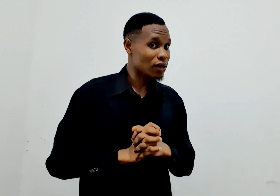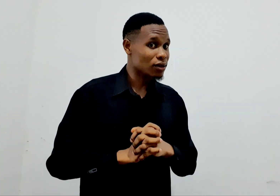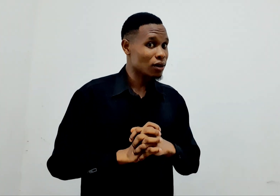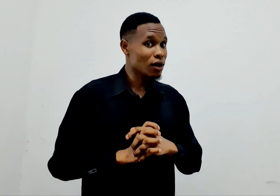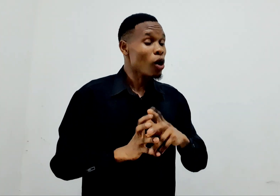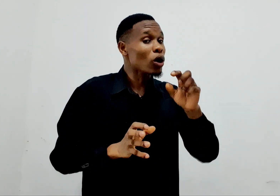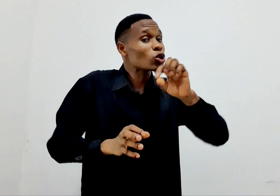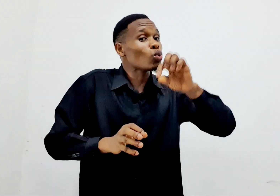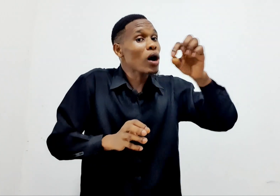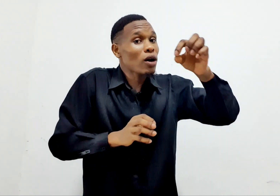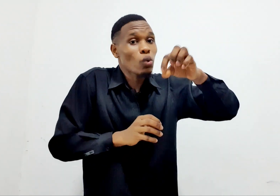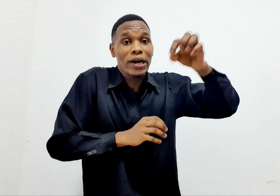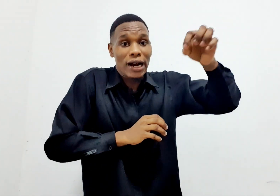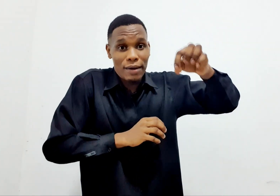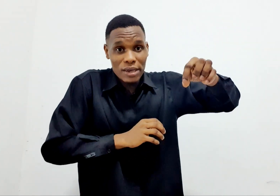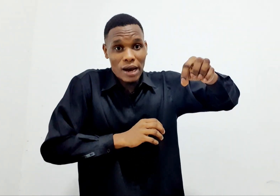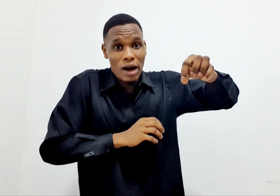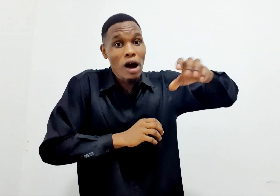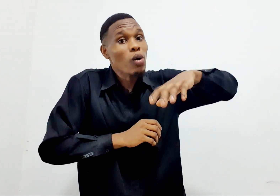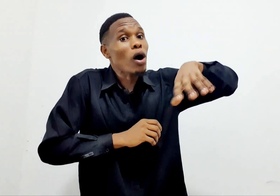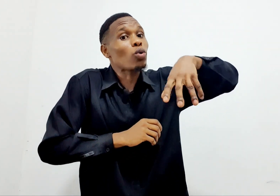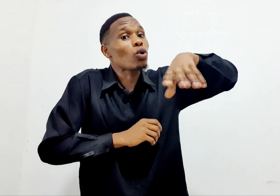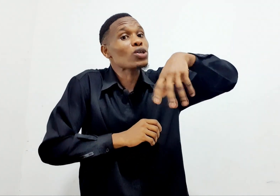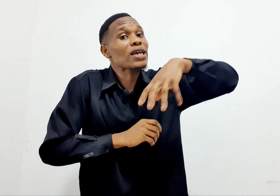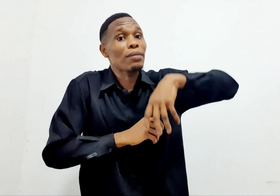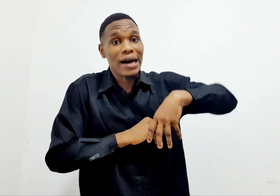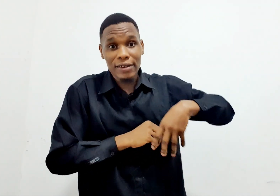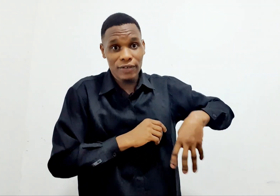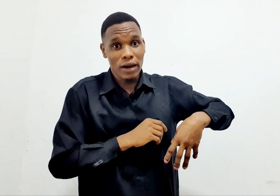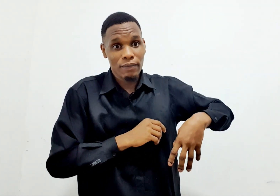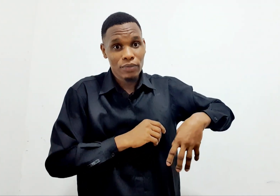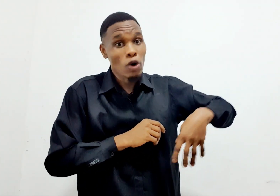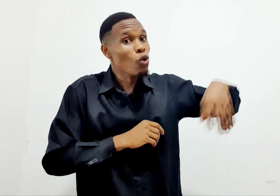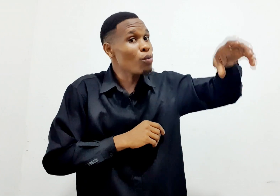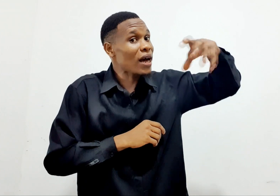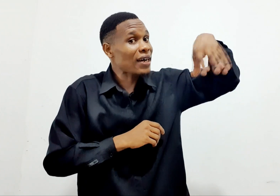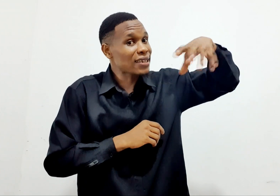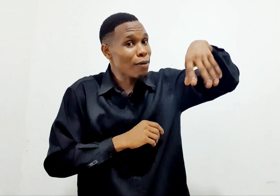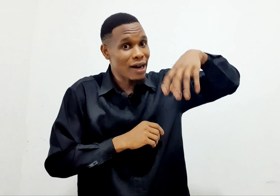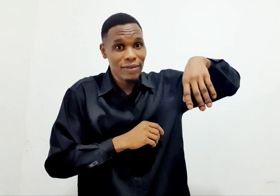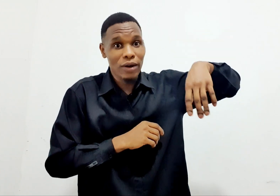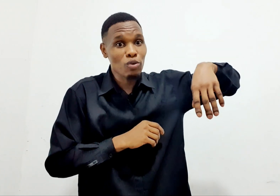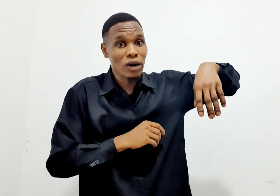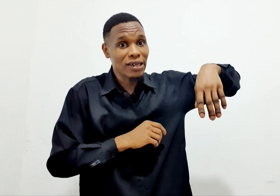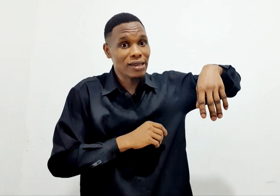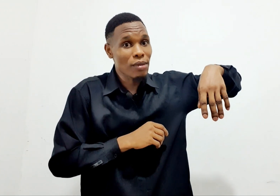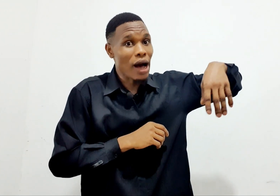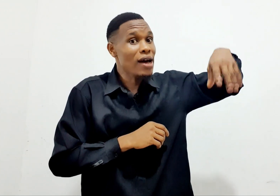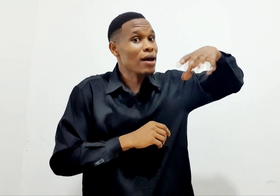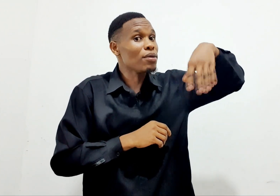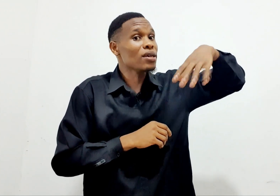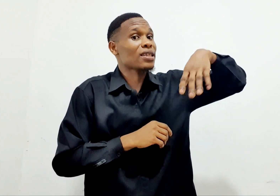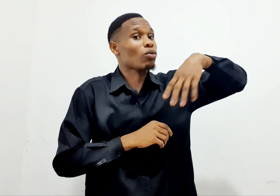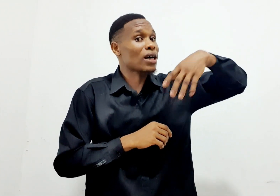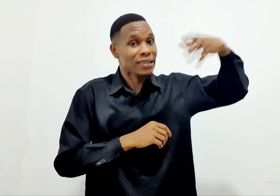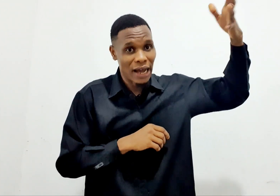haji. Watu wangu wanangamia. Wakukosa marifa. Umeakata marifa. Mungu wanasema. Na mimi intakukata.